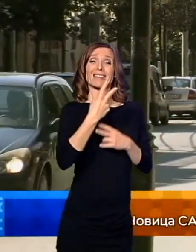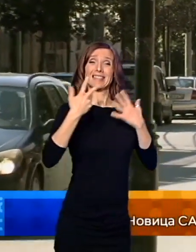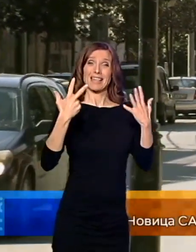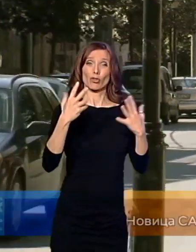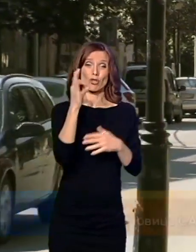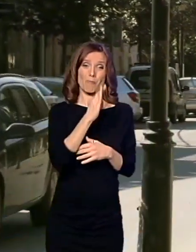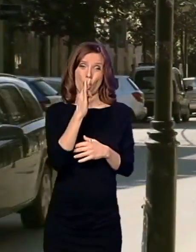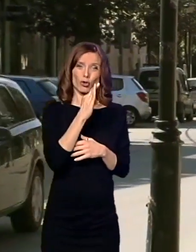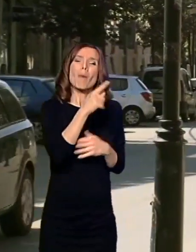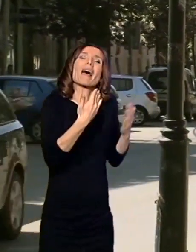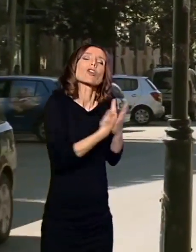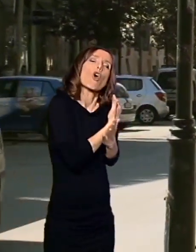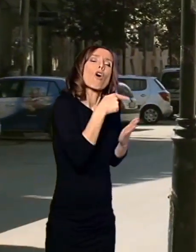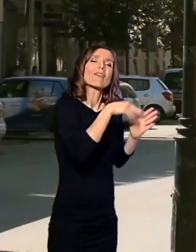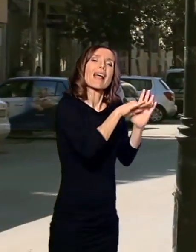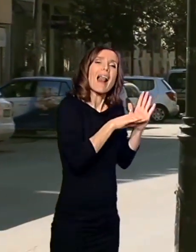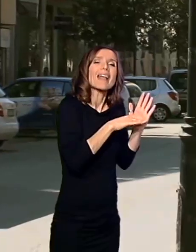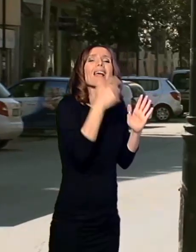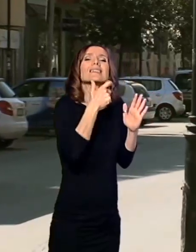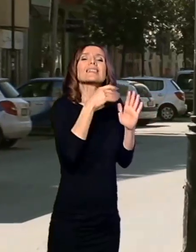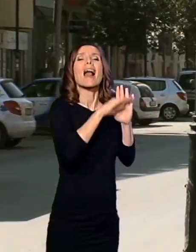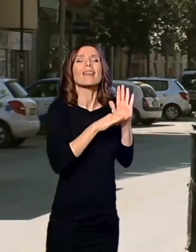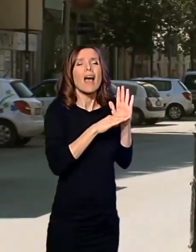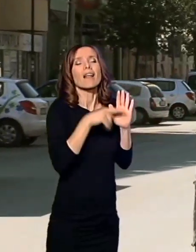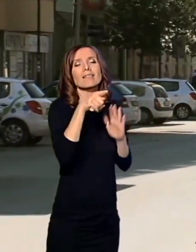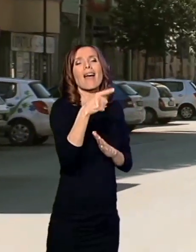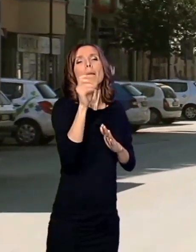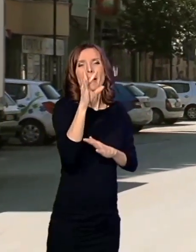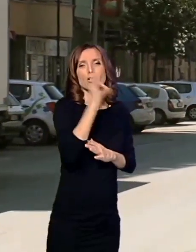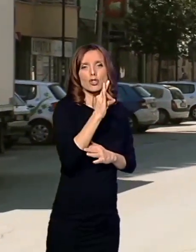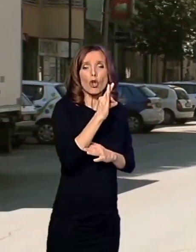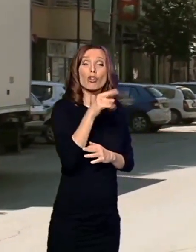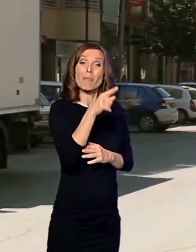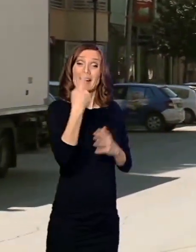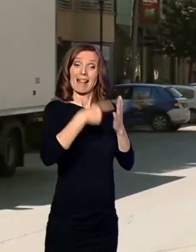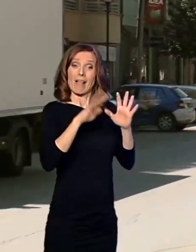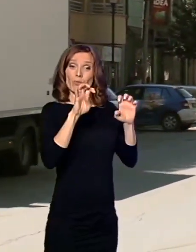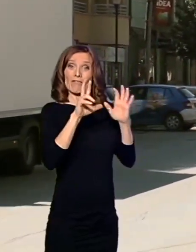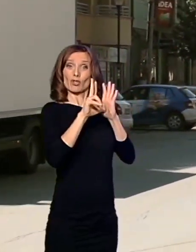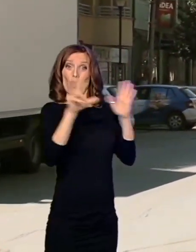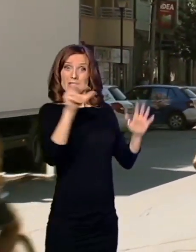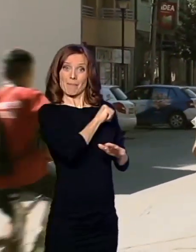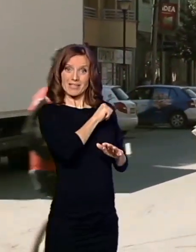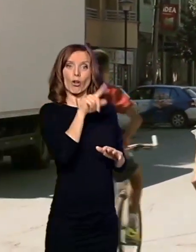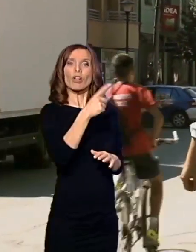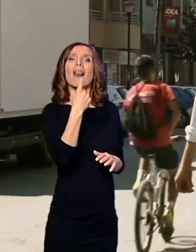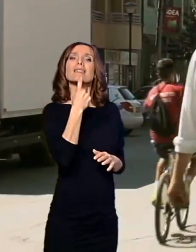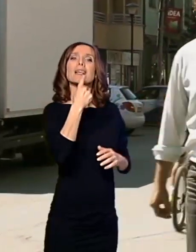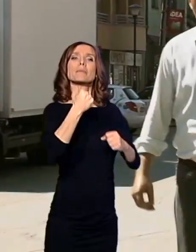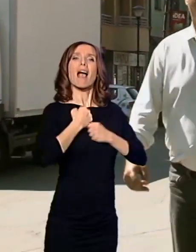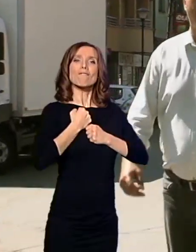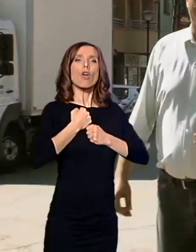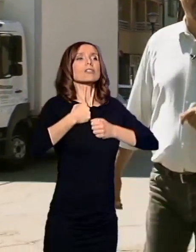po novom kalendaru, a 15. po starom 1918. godine ušla u Požarevac.